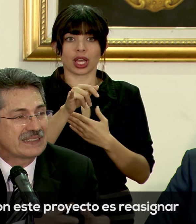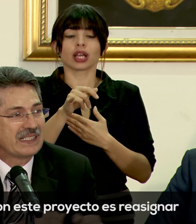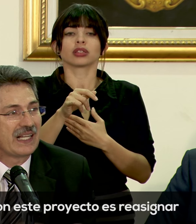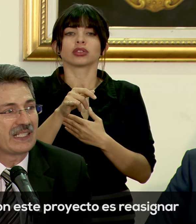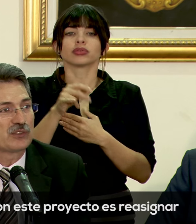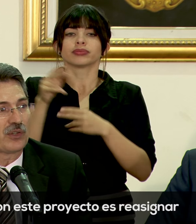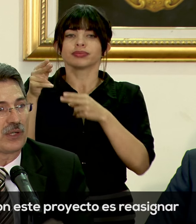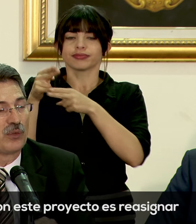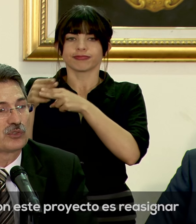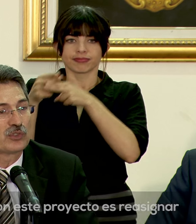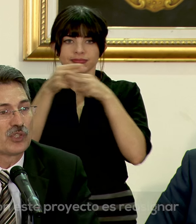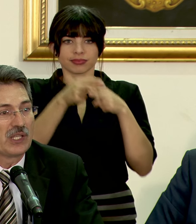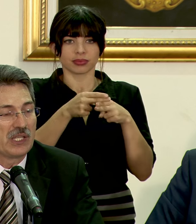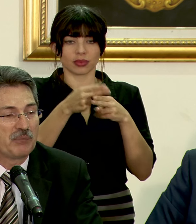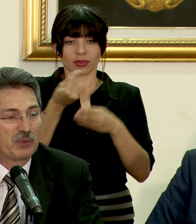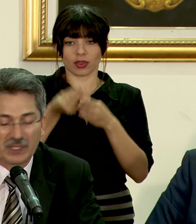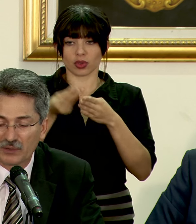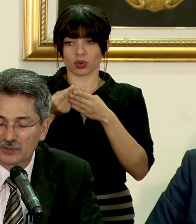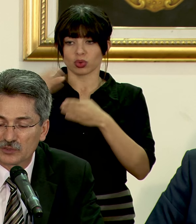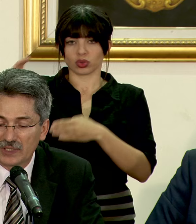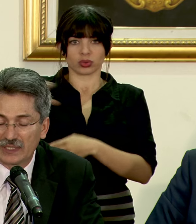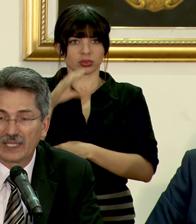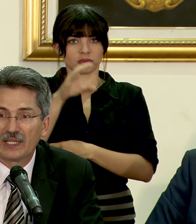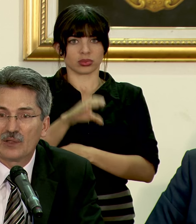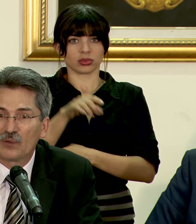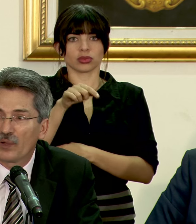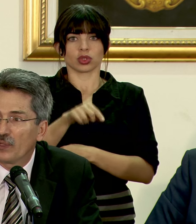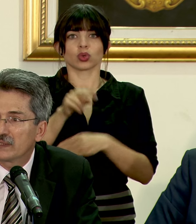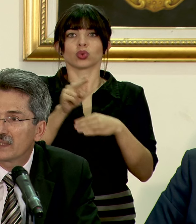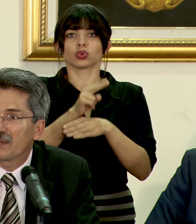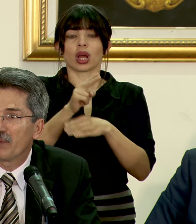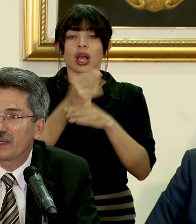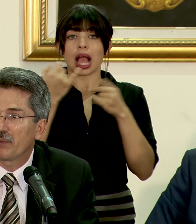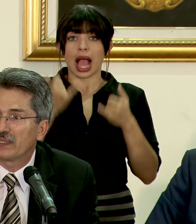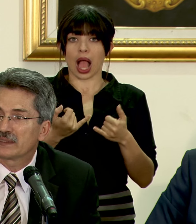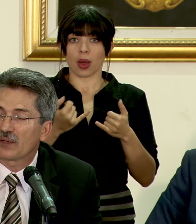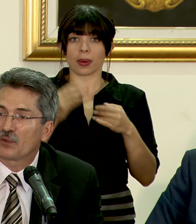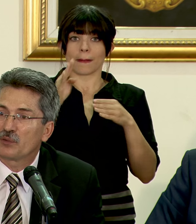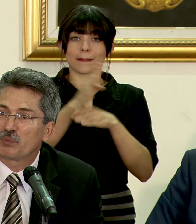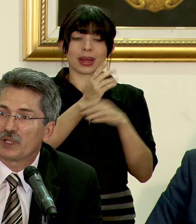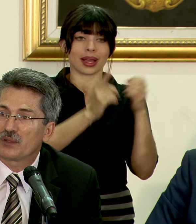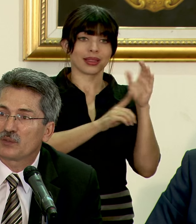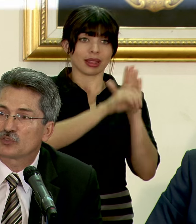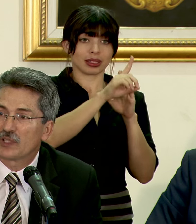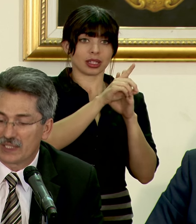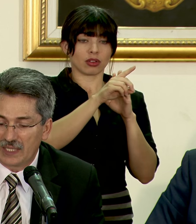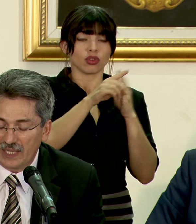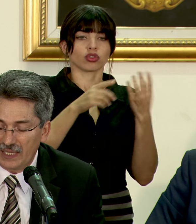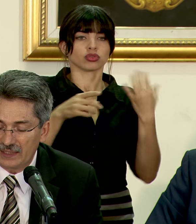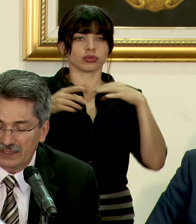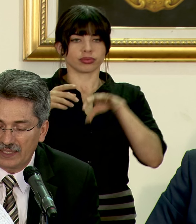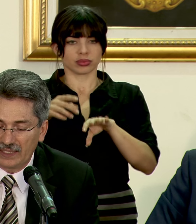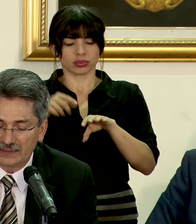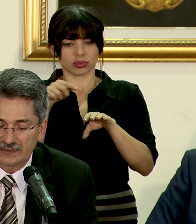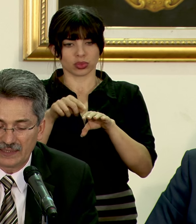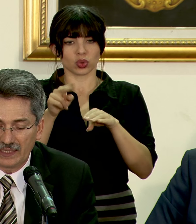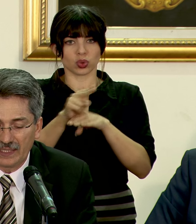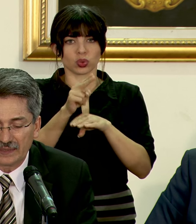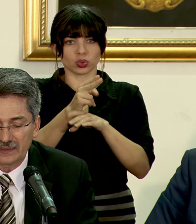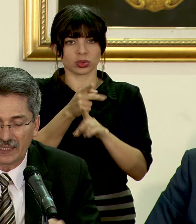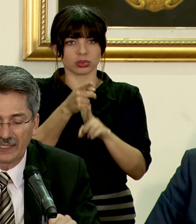reasignar esos recursos y ponerlos, lo que hoy está en Banca para el Desarrollo, ponerlos en